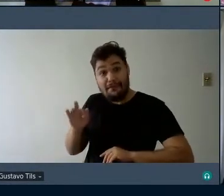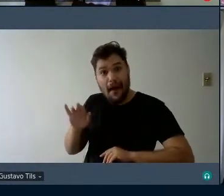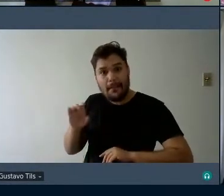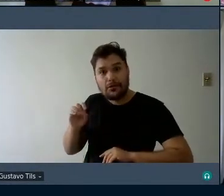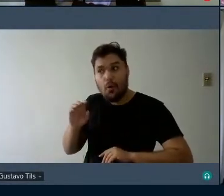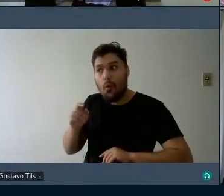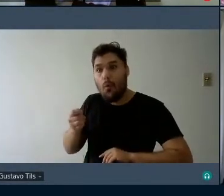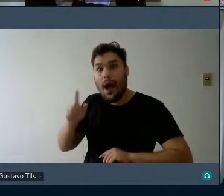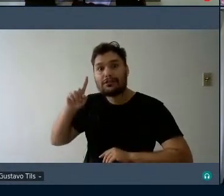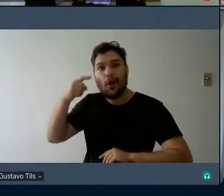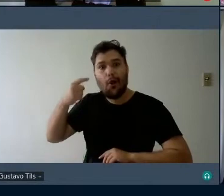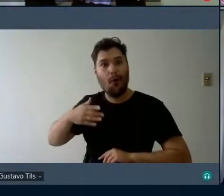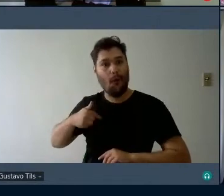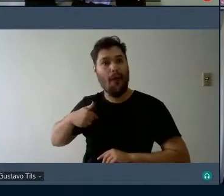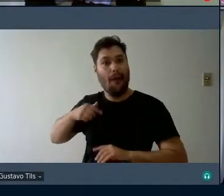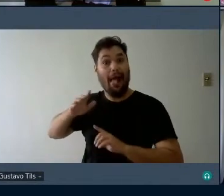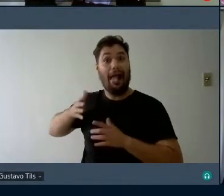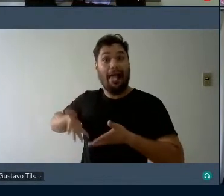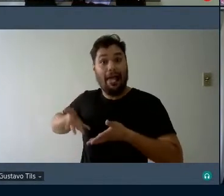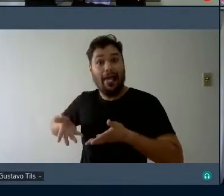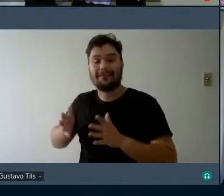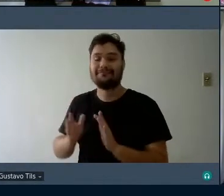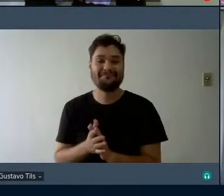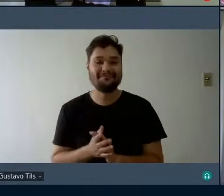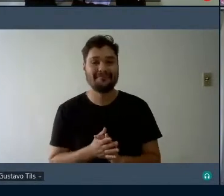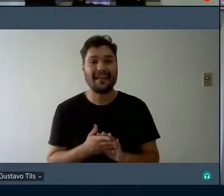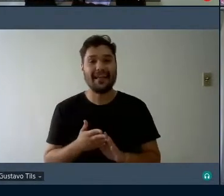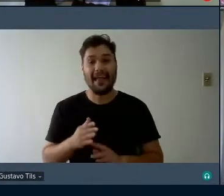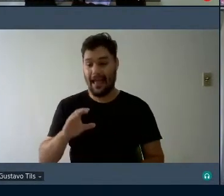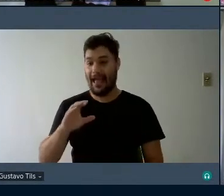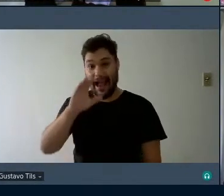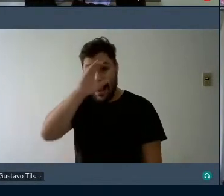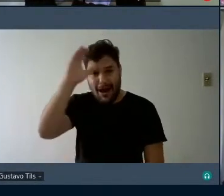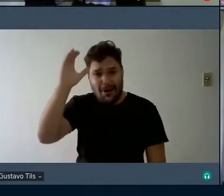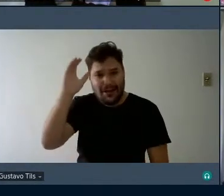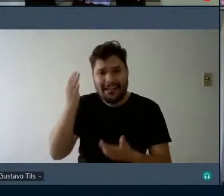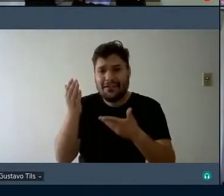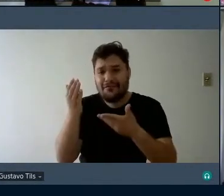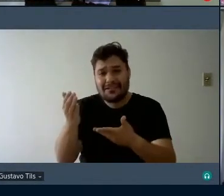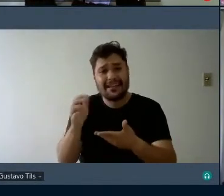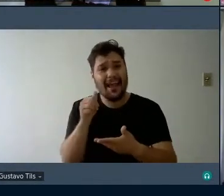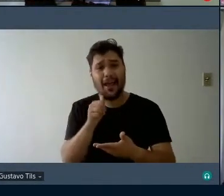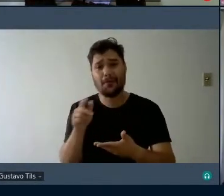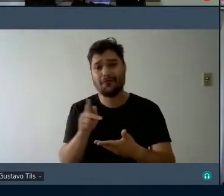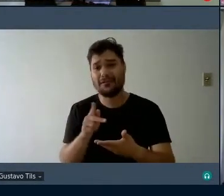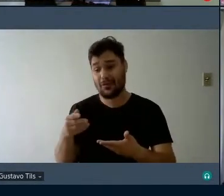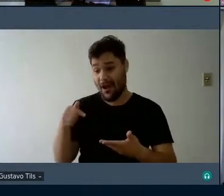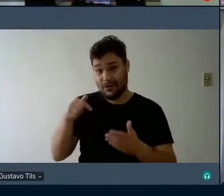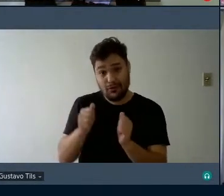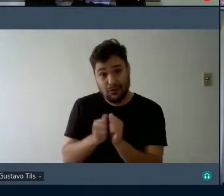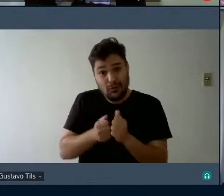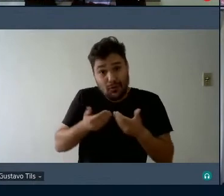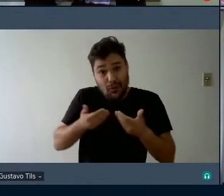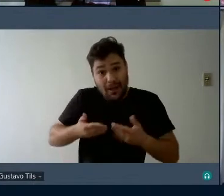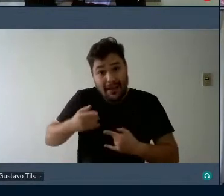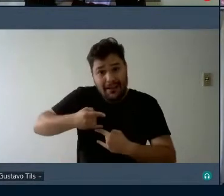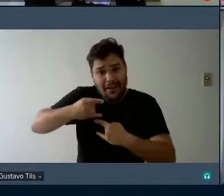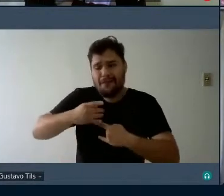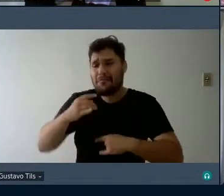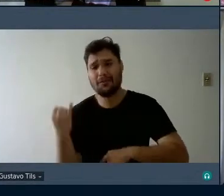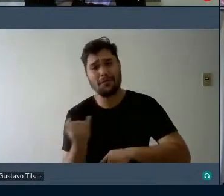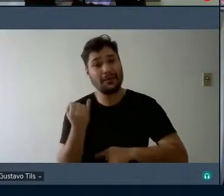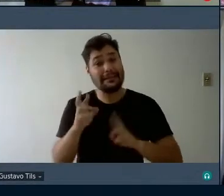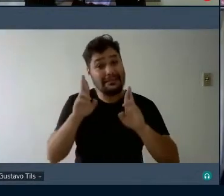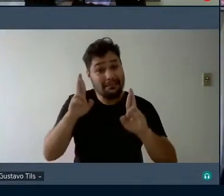professora Carolina sua presença na minha banca foi de extrema importância espero que você participe de tantas outras